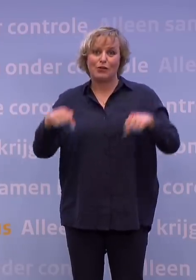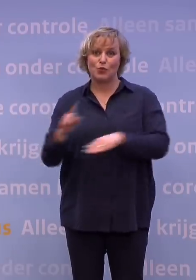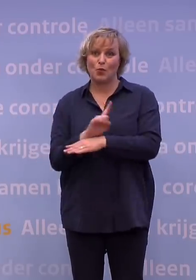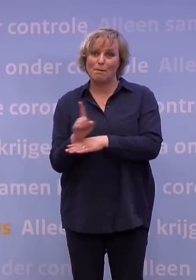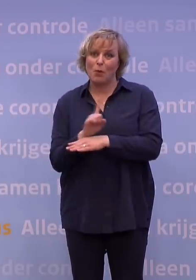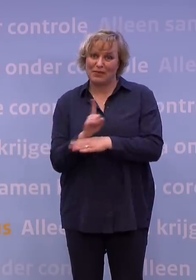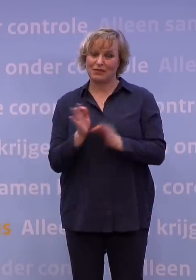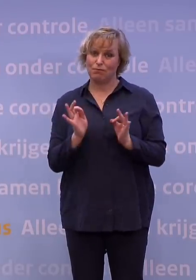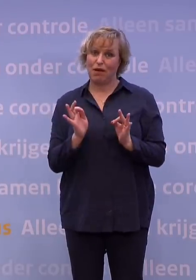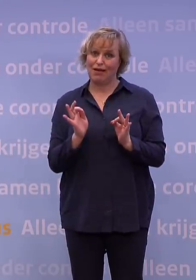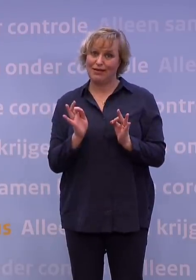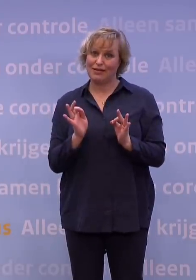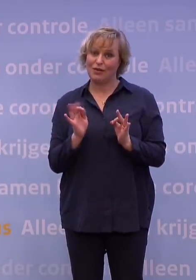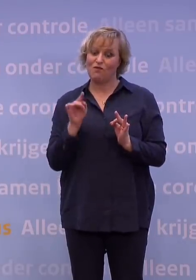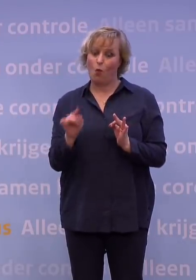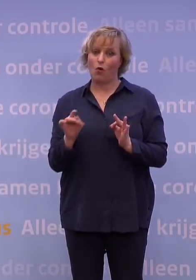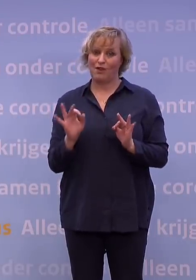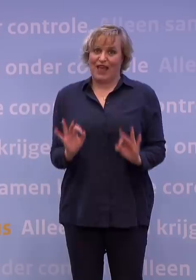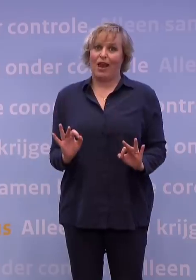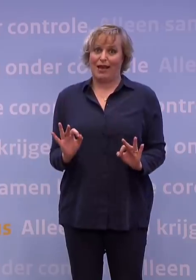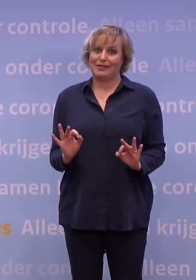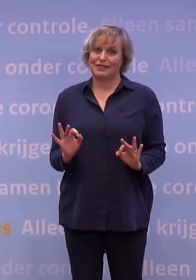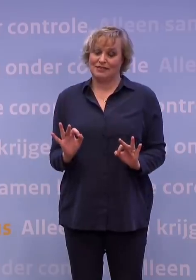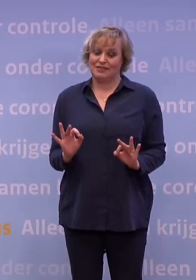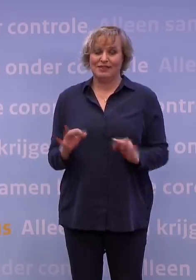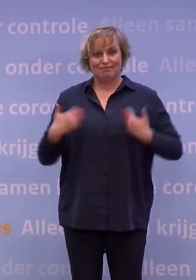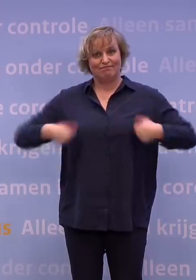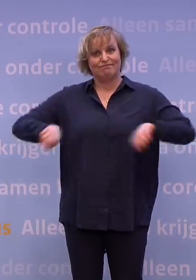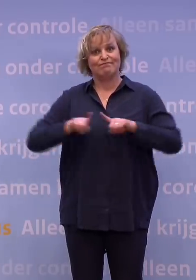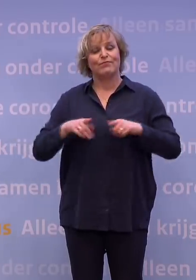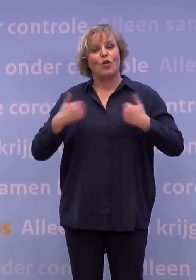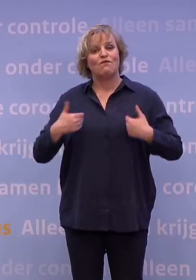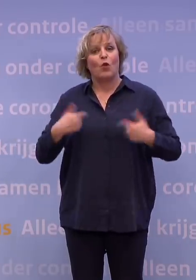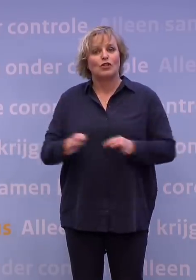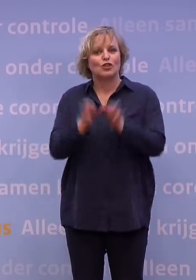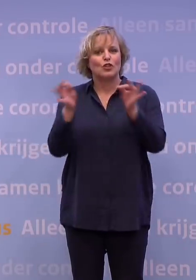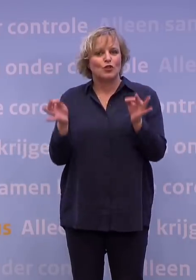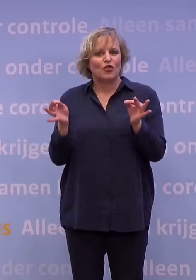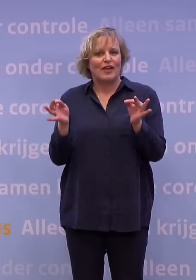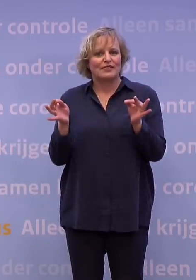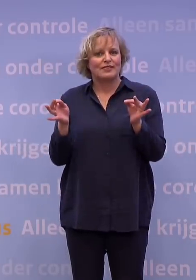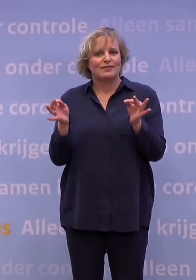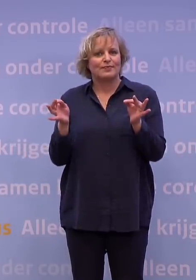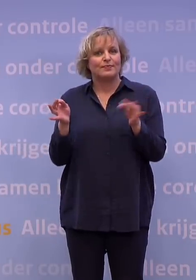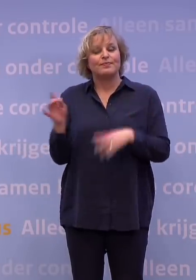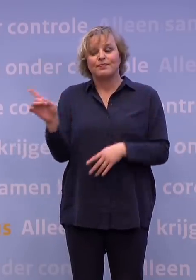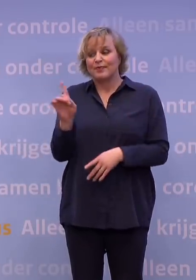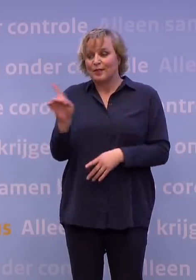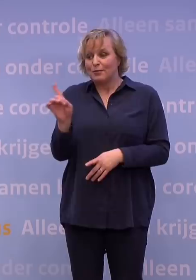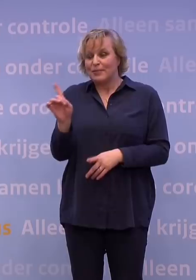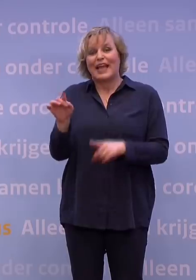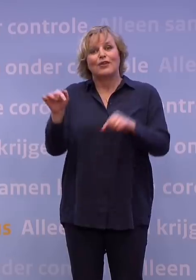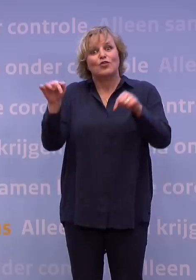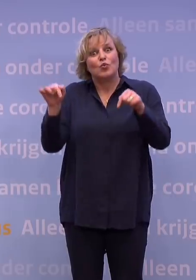moment voor onze veiligheid, voor onze nationale volksgezondheid. En dat is dat we nu al te maken hebben met